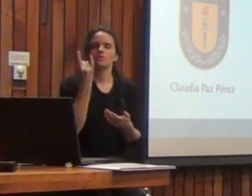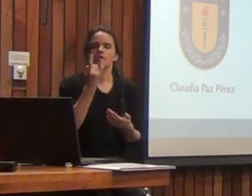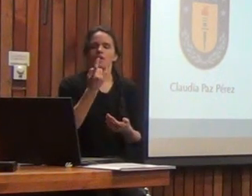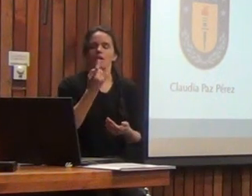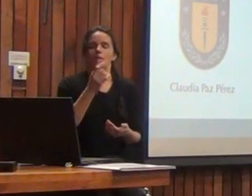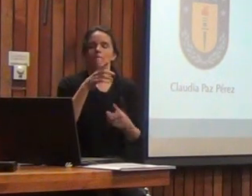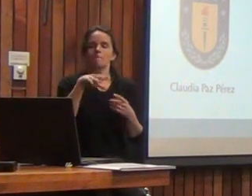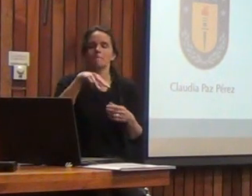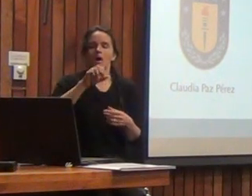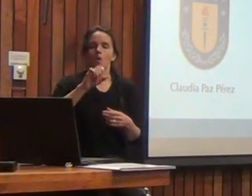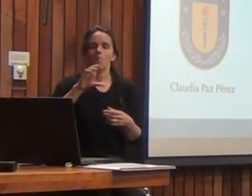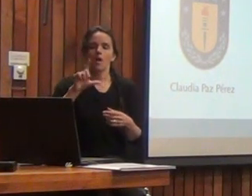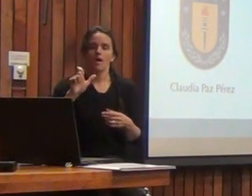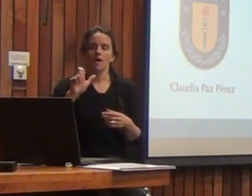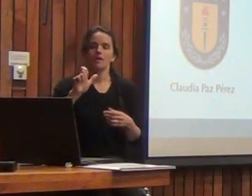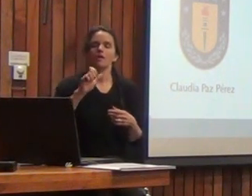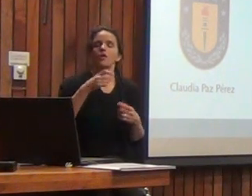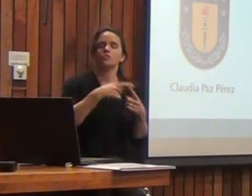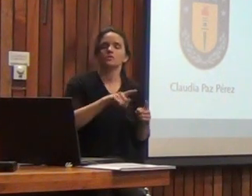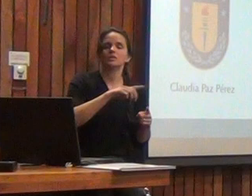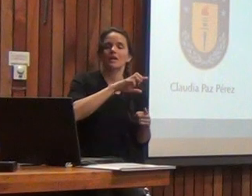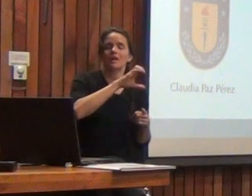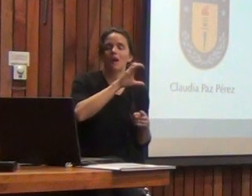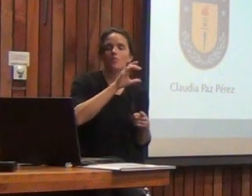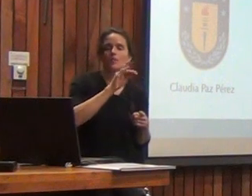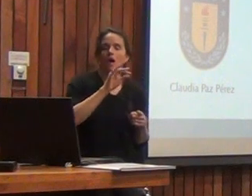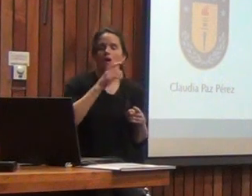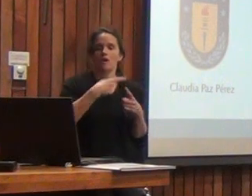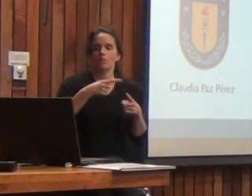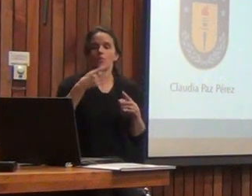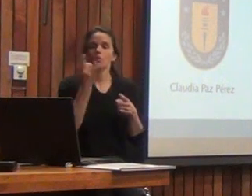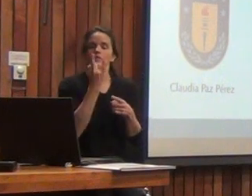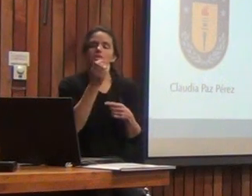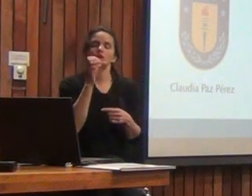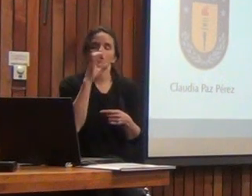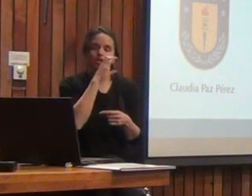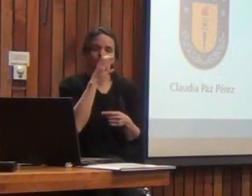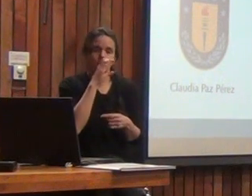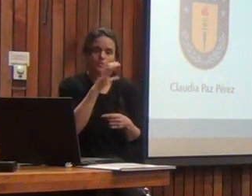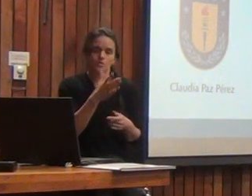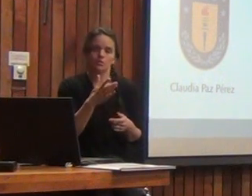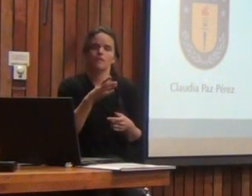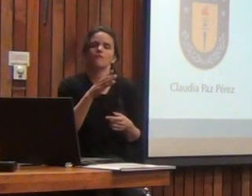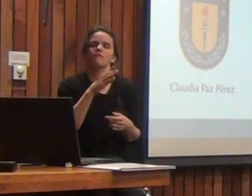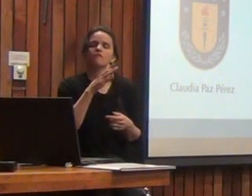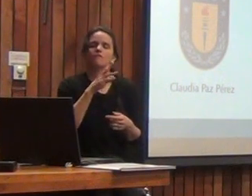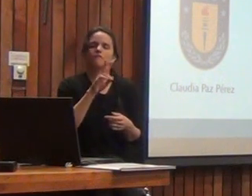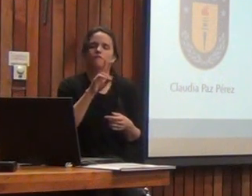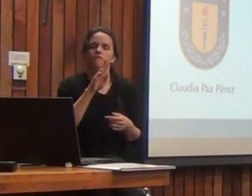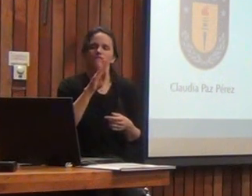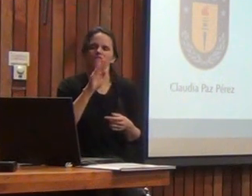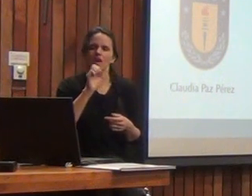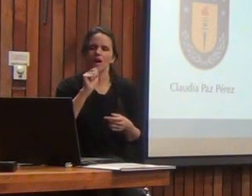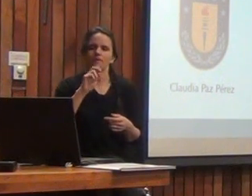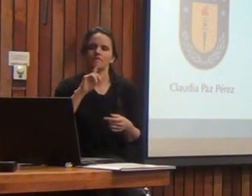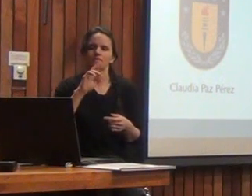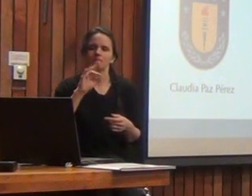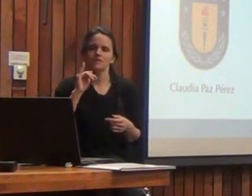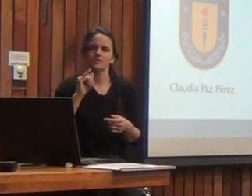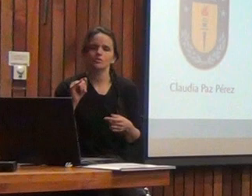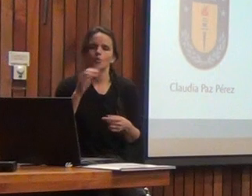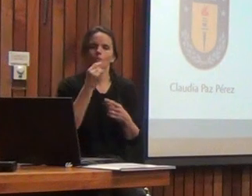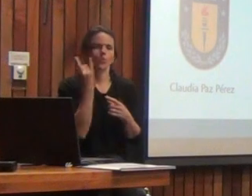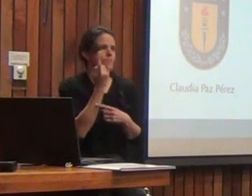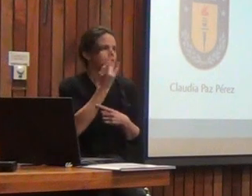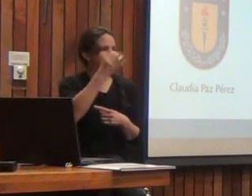Catedral Mable, Claudio Paz Pérez, que tampoco pudo venir, de la Universidad de Concepción, Beatriz Vizcarra, de la Universidad de la Frontera,